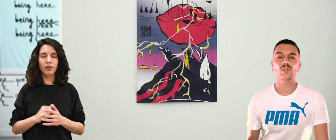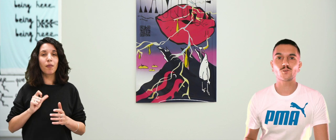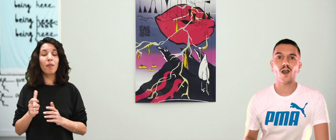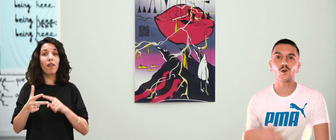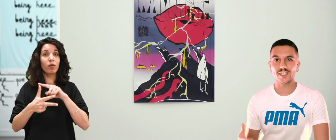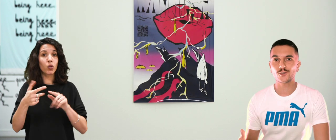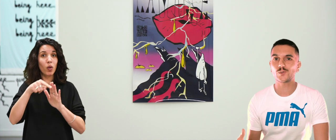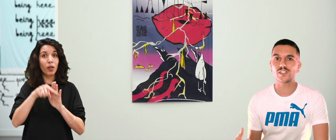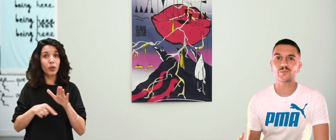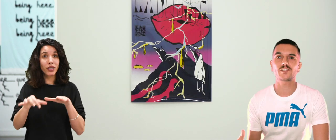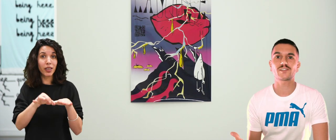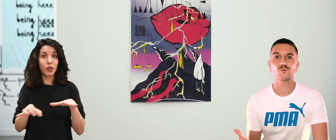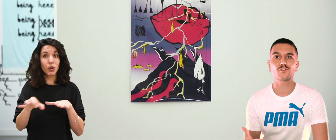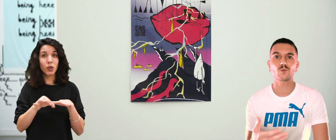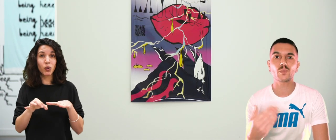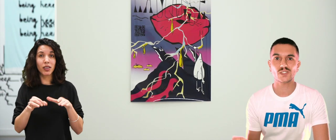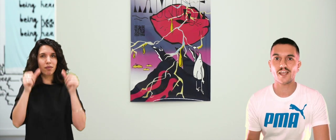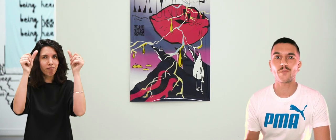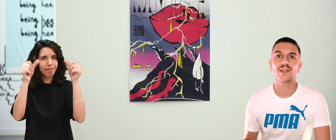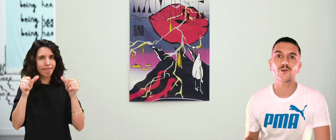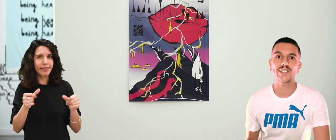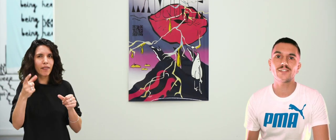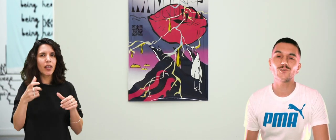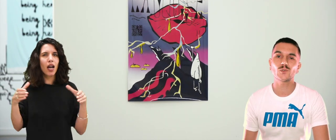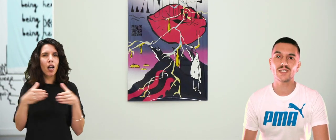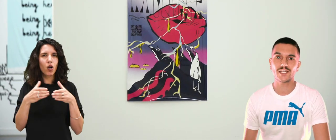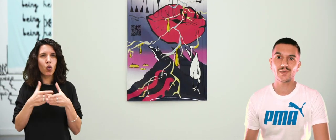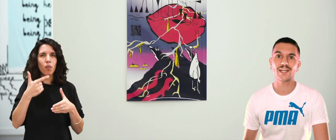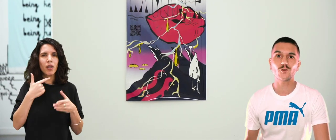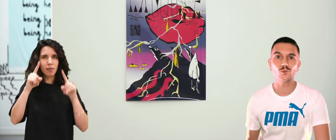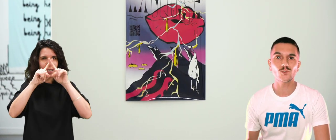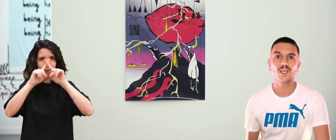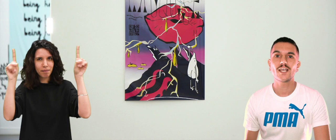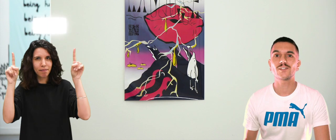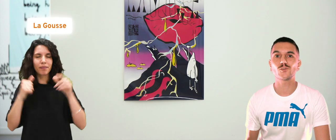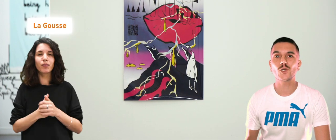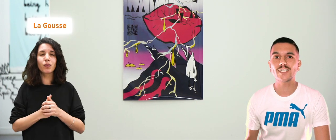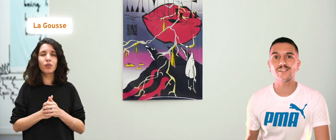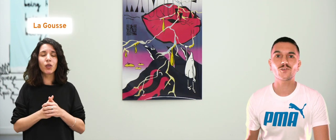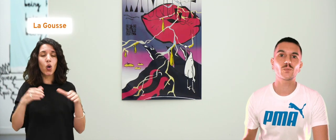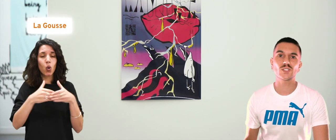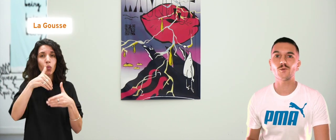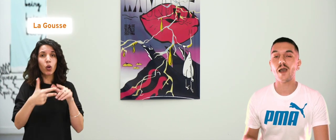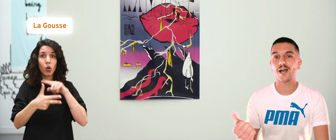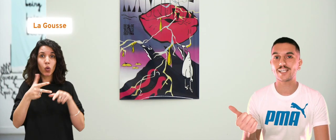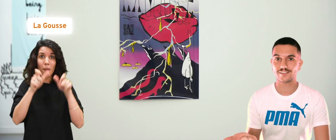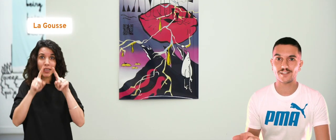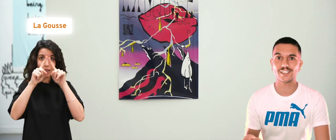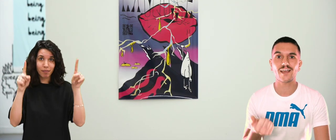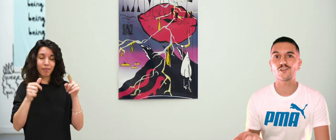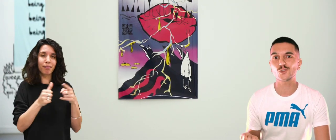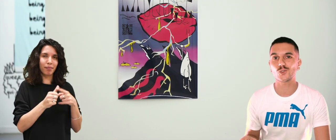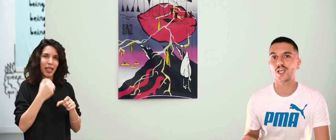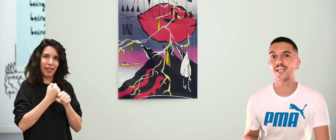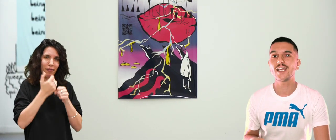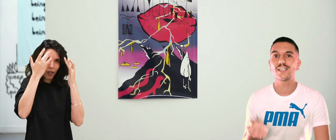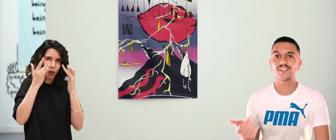Ensuite, a trois recettes de cuisine présentées sous forme de posters par la collective de cuisine lesbienne La Gousse. C'est une collective composée de Barbara Quintin,